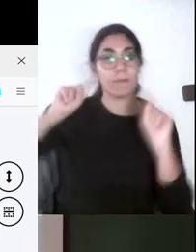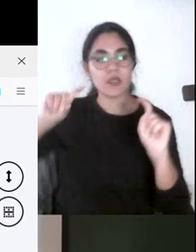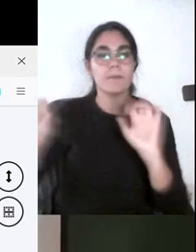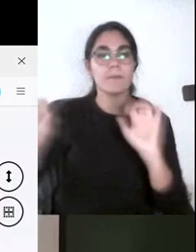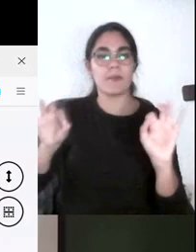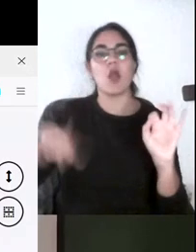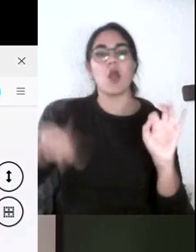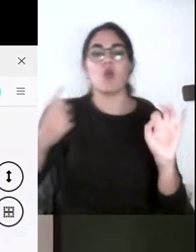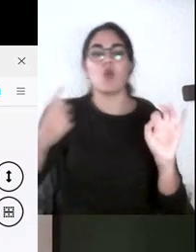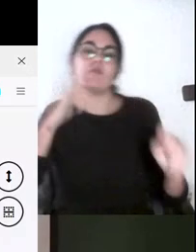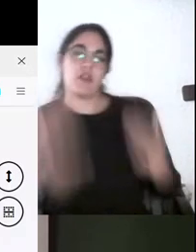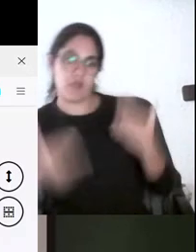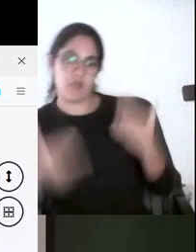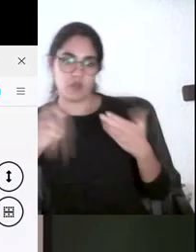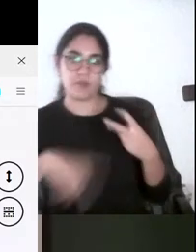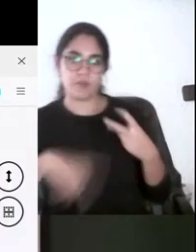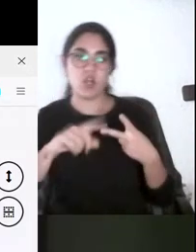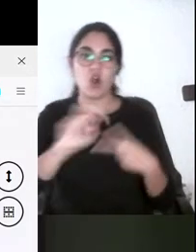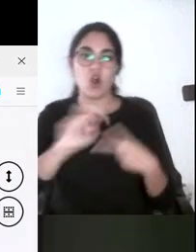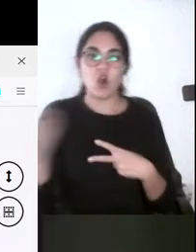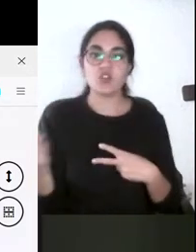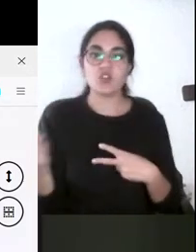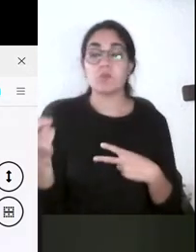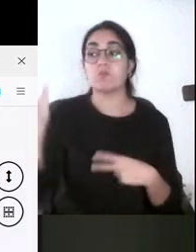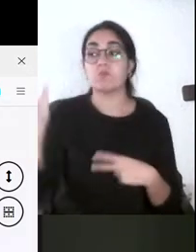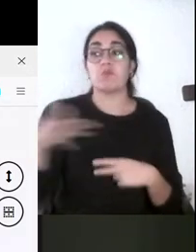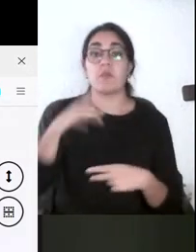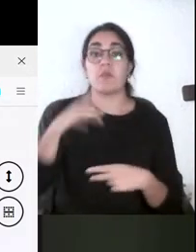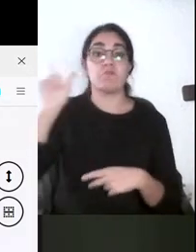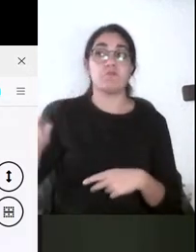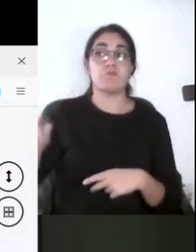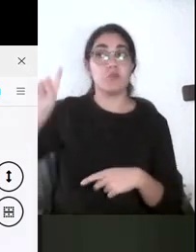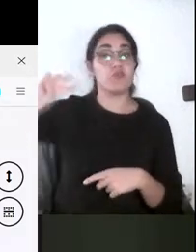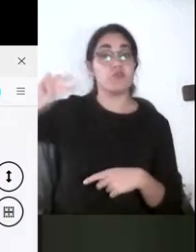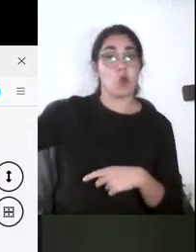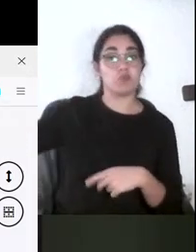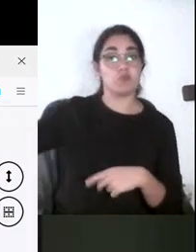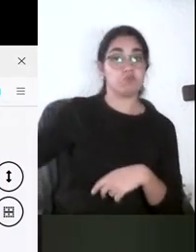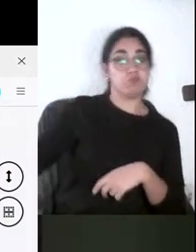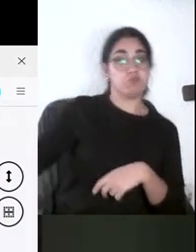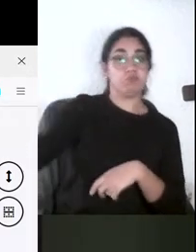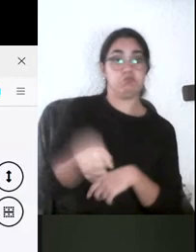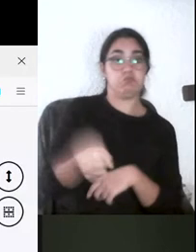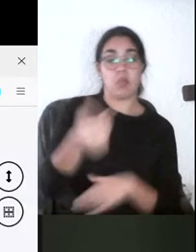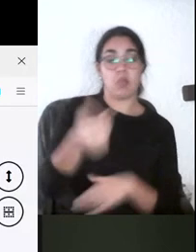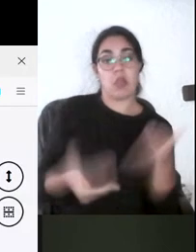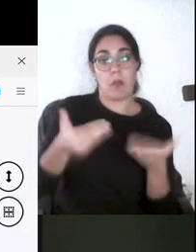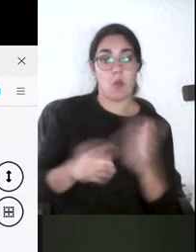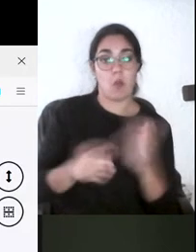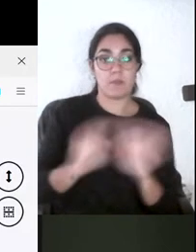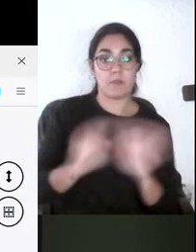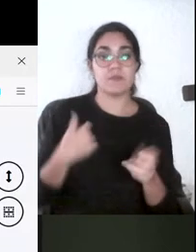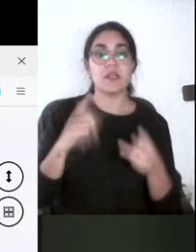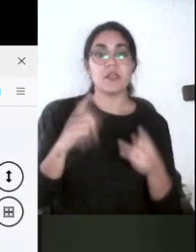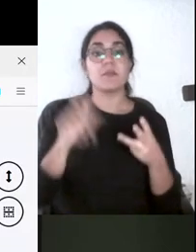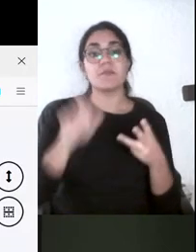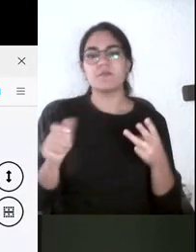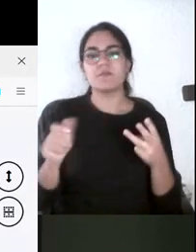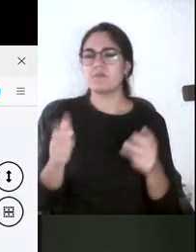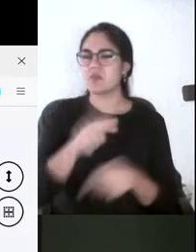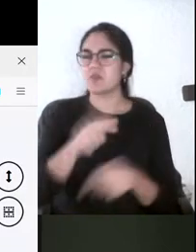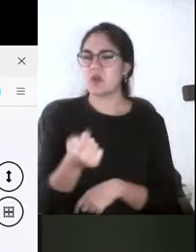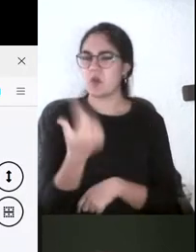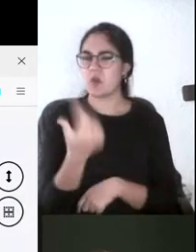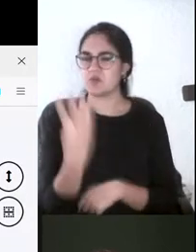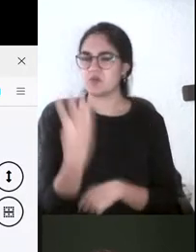ahí ahí están están los datos vale muy poquitos piensan que deben evaluarse los estudiantes o o